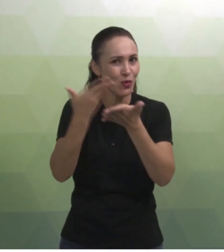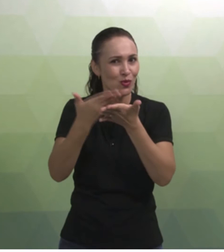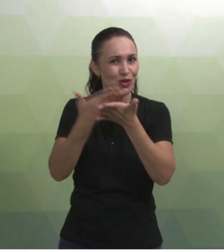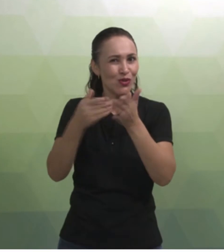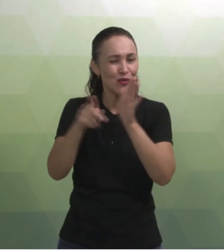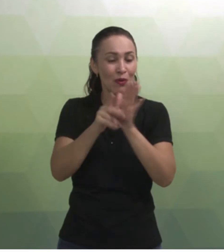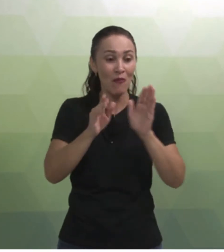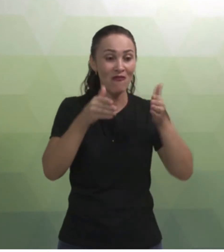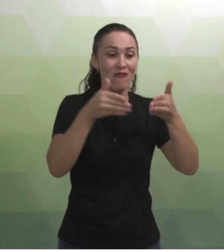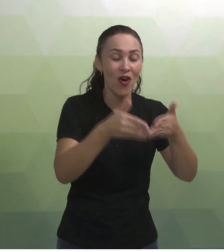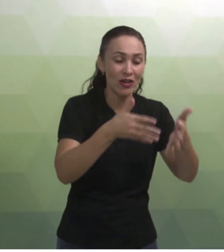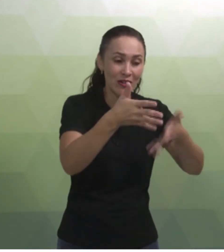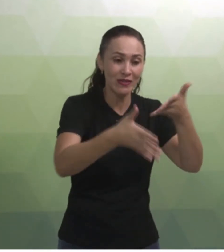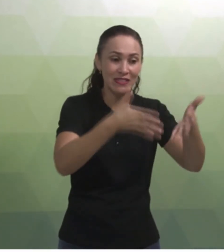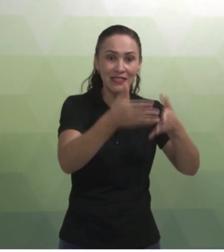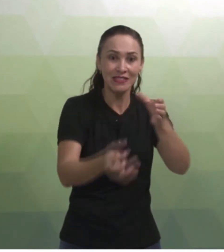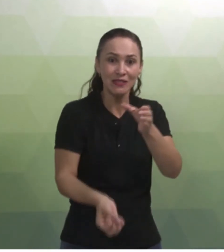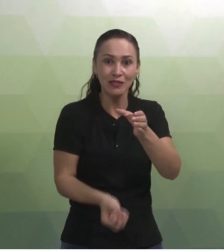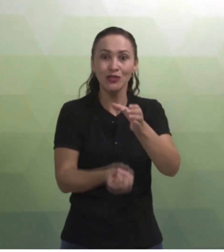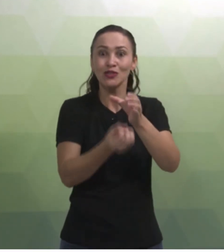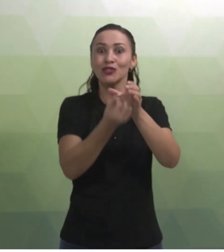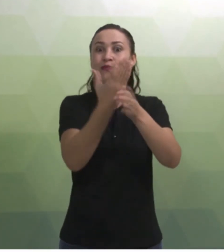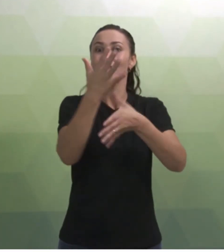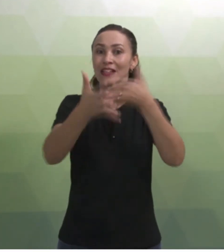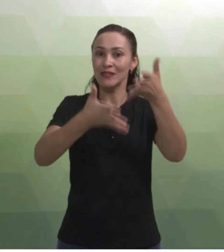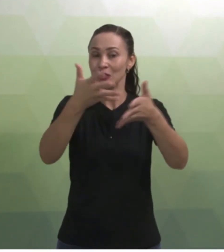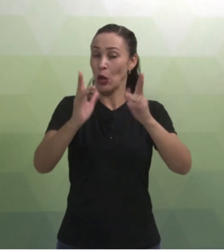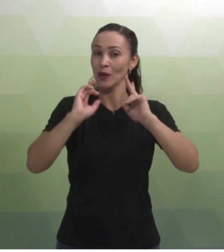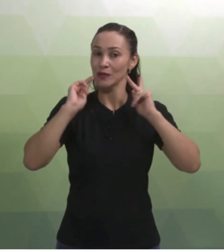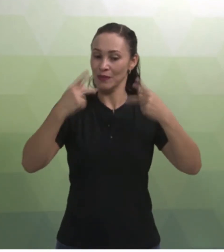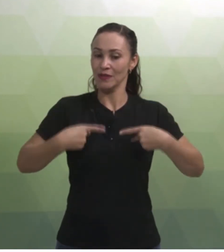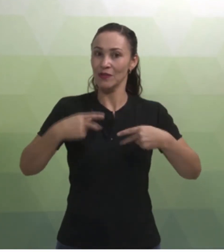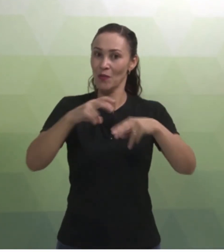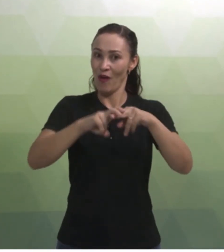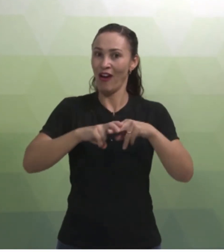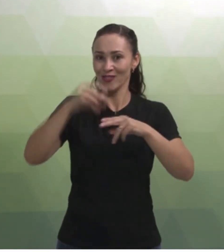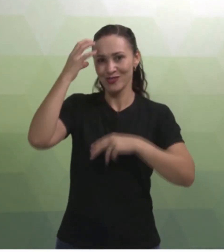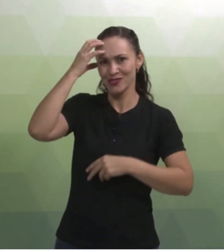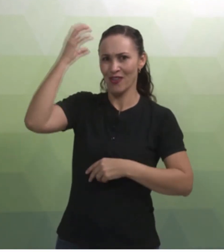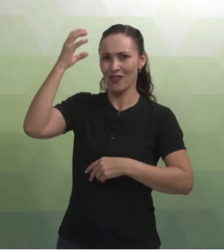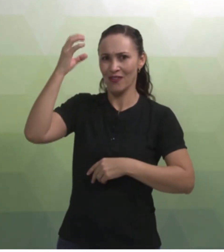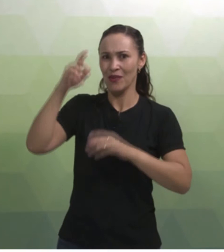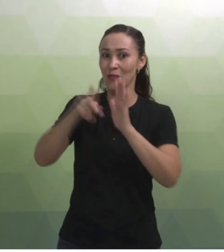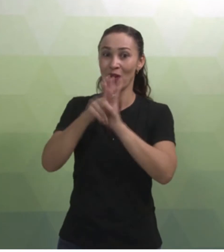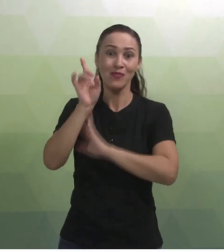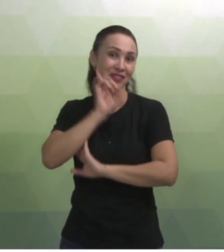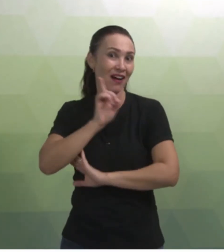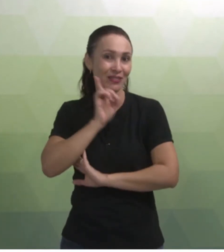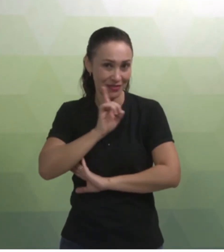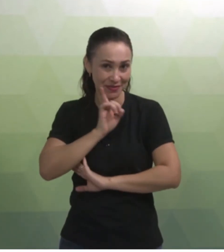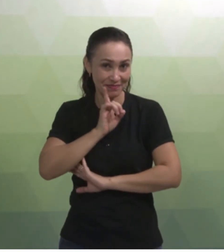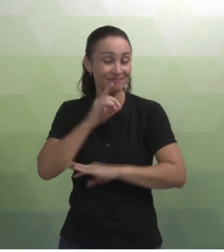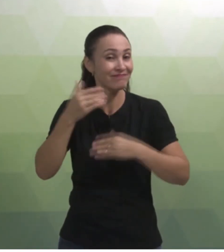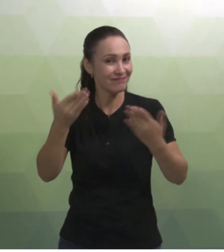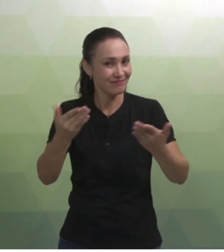da língua de sinais, do surgimento do reconhecimento, foi por William Stocker, lá nos Estados Unidos? Então,